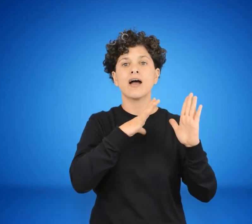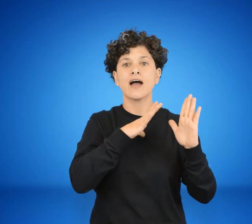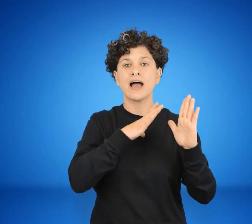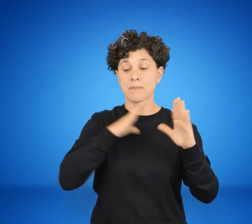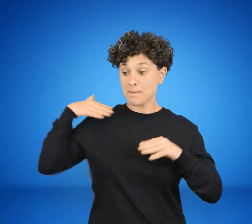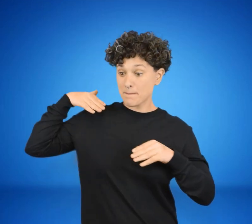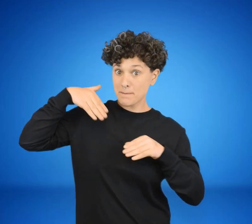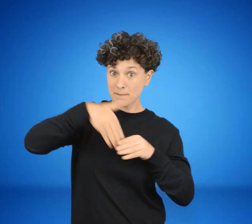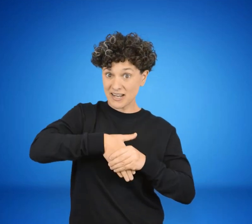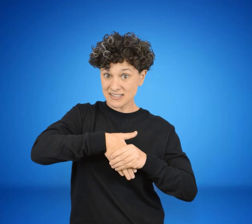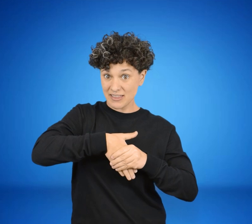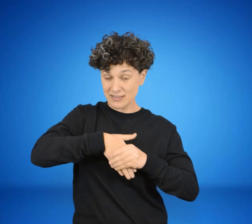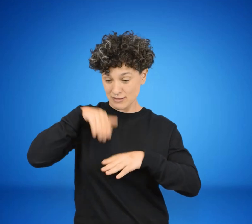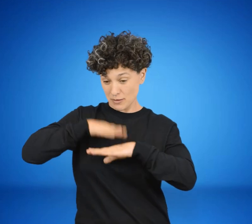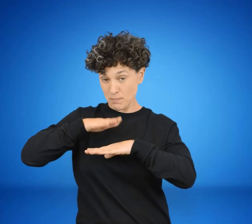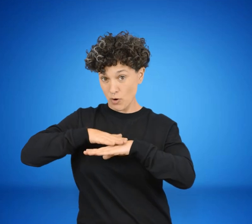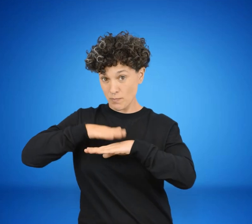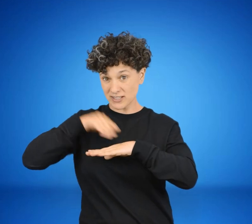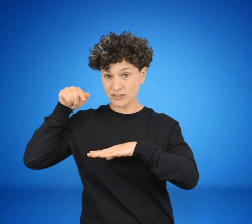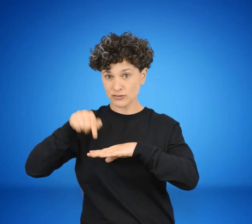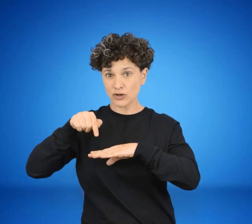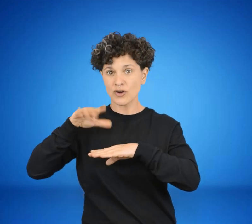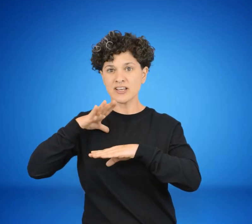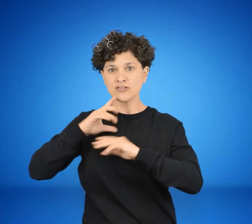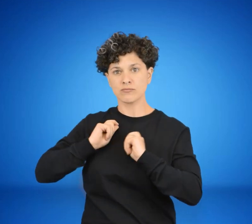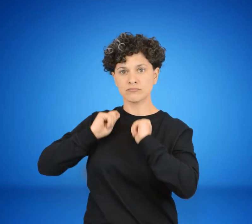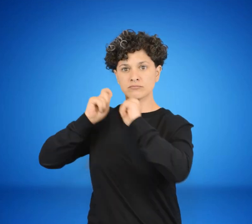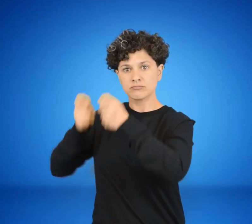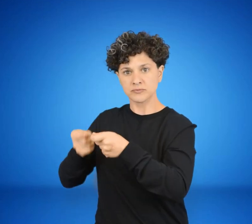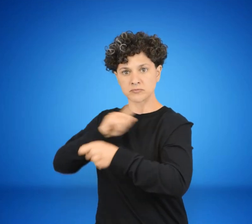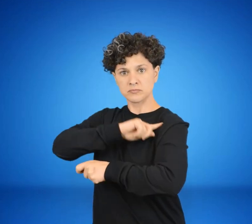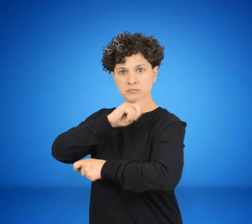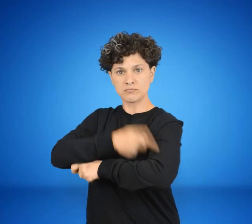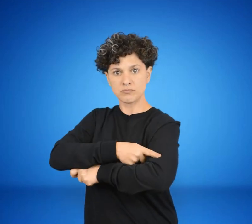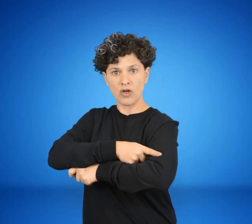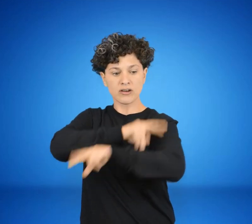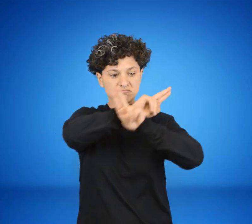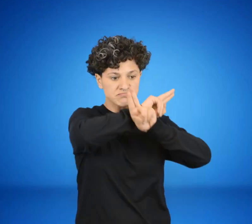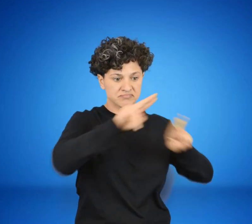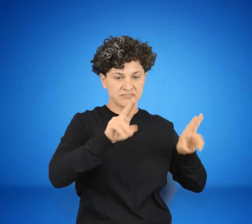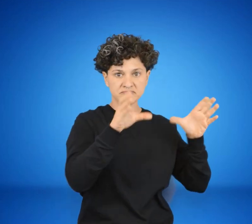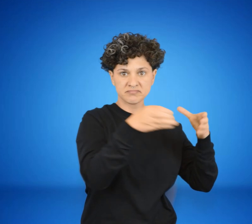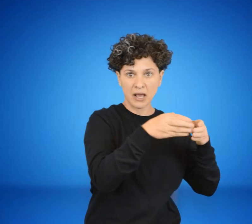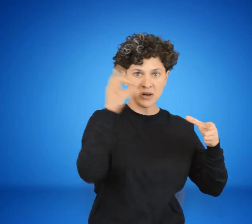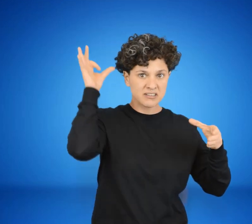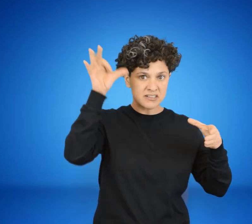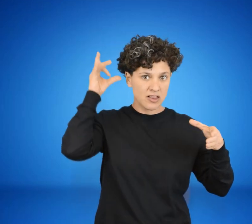se funda, entre otros, en que el presidente de la República está facultado para